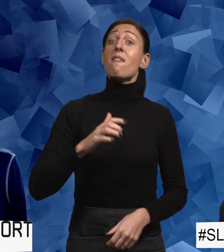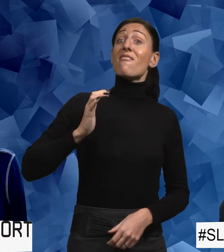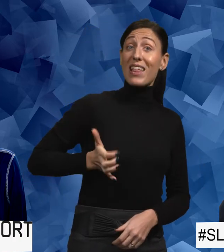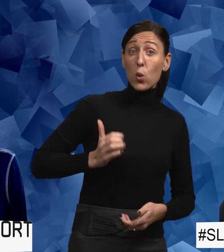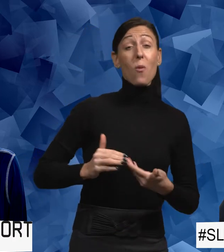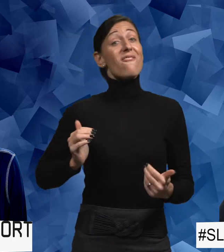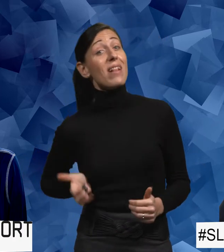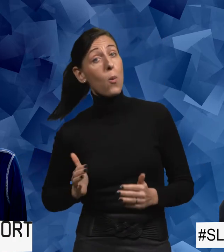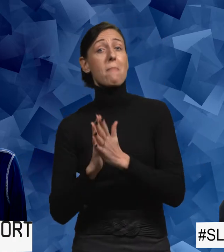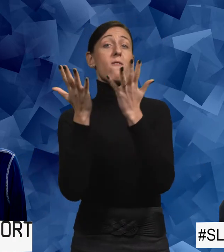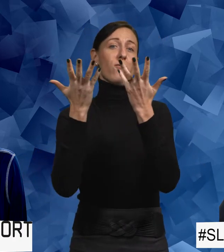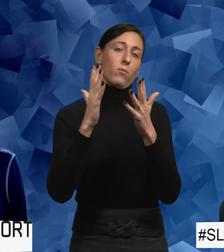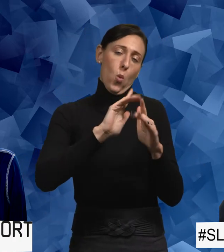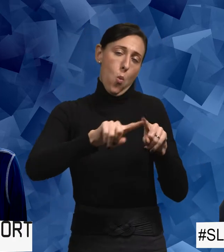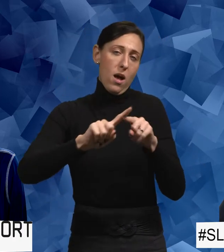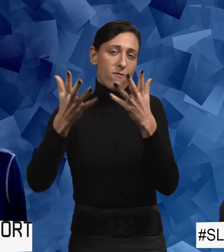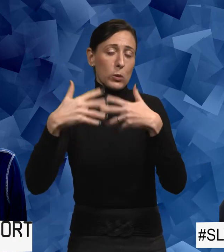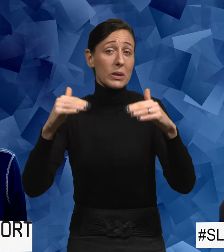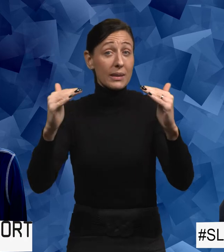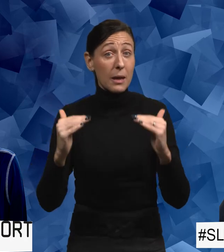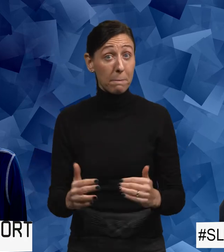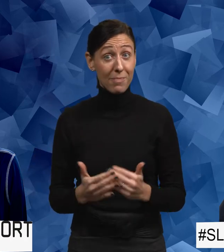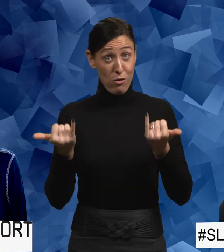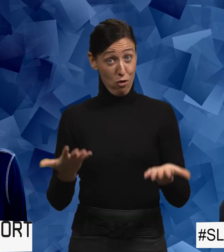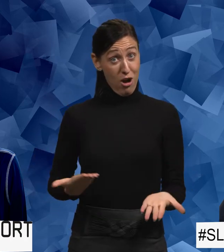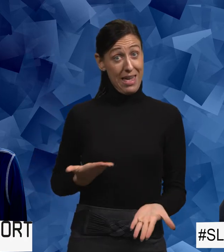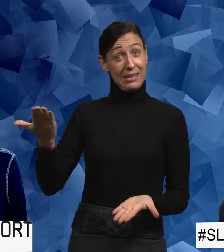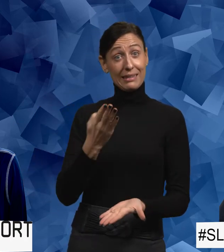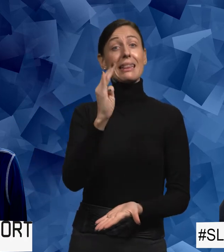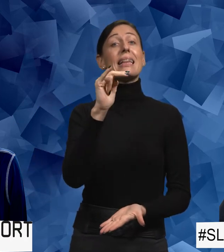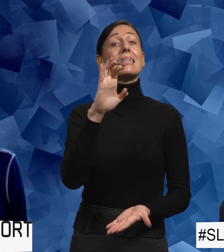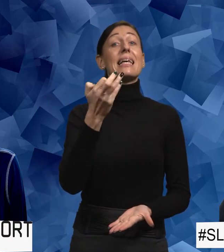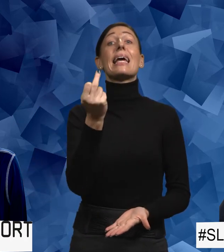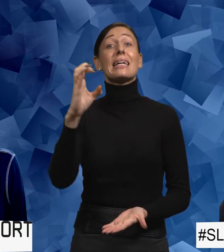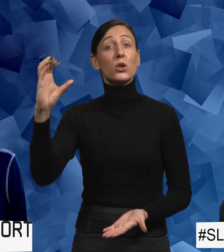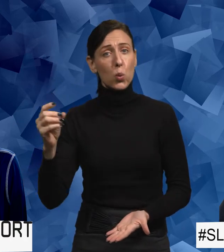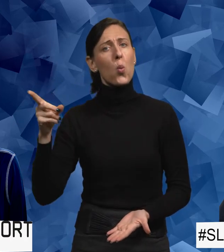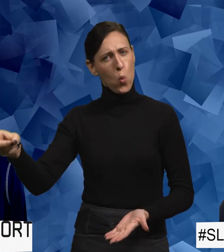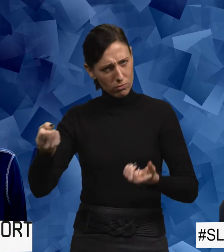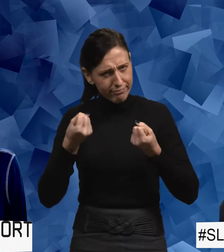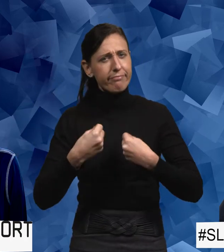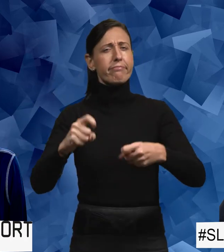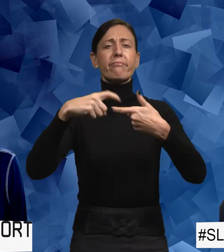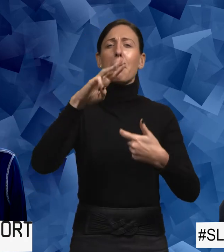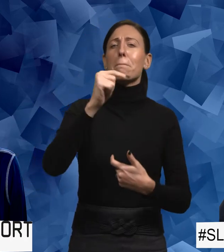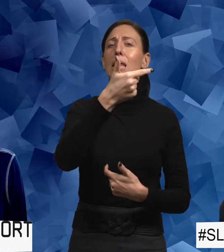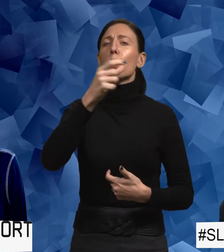kvinnor och flickor med olika funktionsnedsättningar. Dagens gäst heter Denise Kresso och är initiativtagare till MeToo